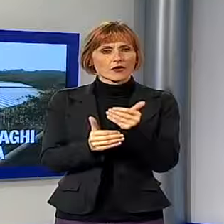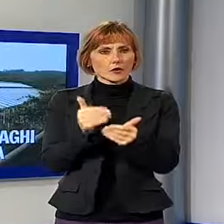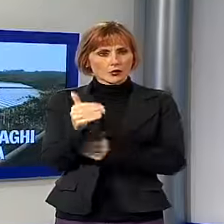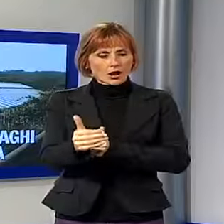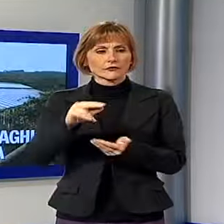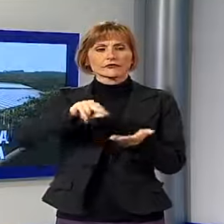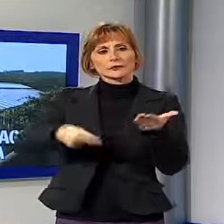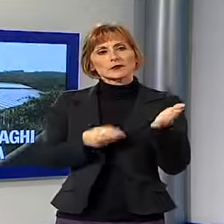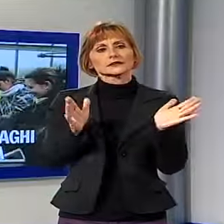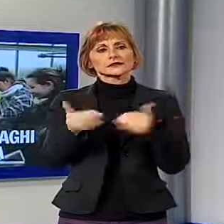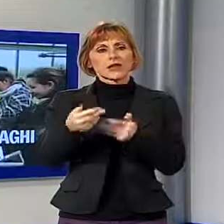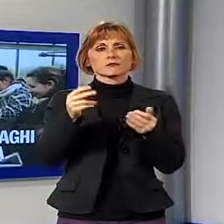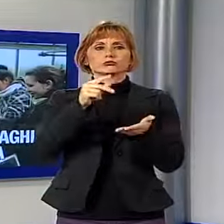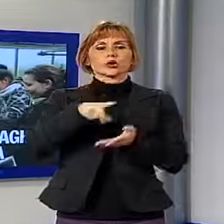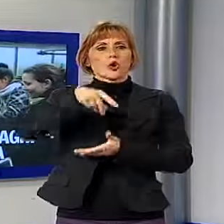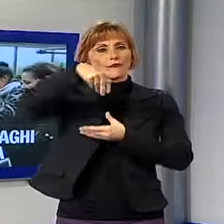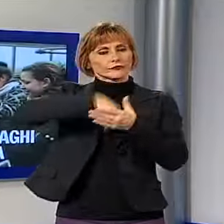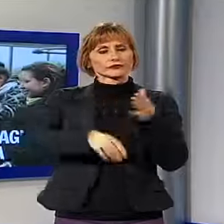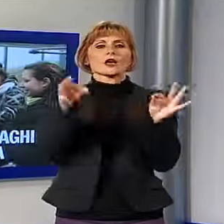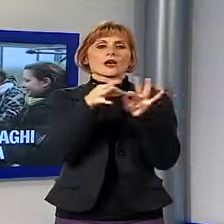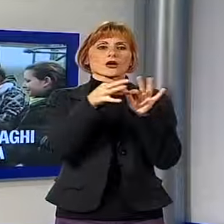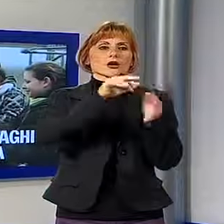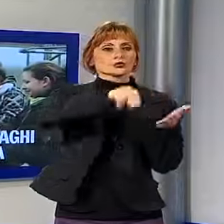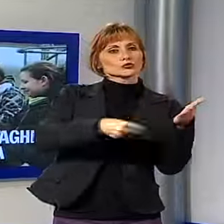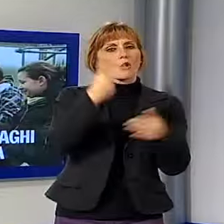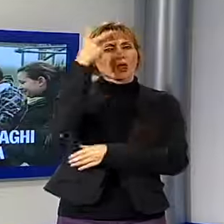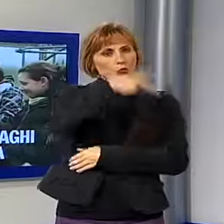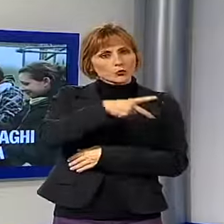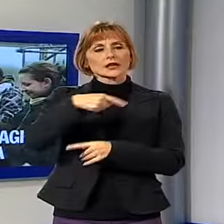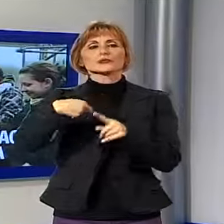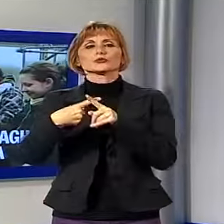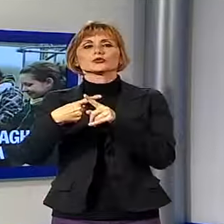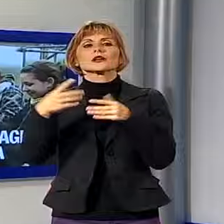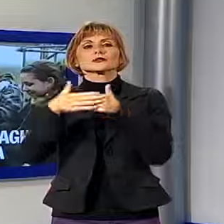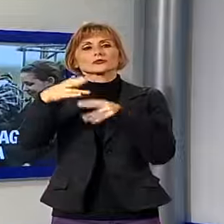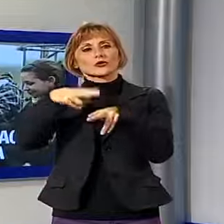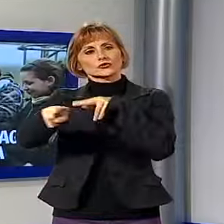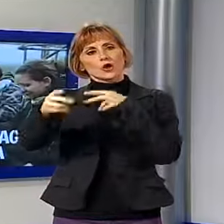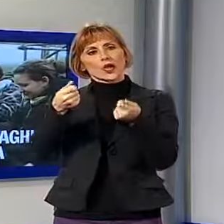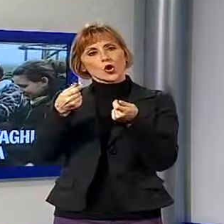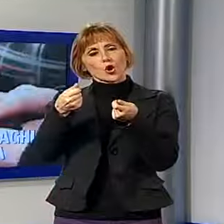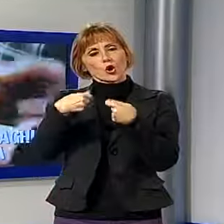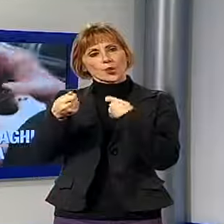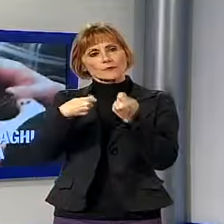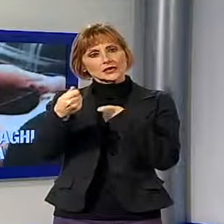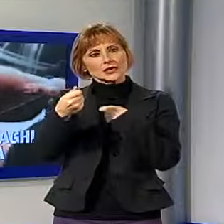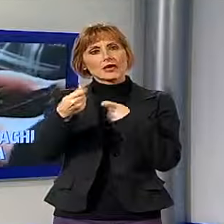sale della provincia l'accordo tra la scuola lucchese e l'Istituto Nazionale di Economia per lo sviluppo delle materie agrarie.